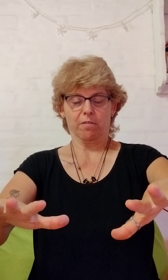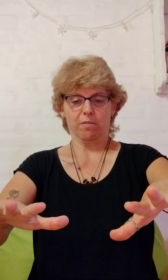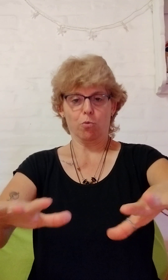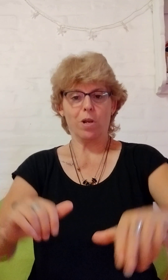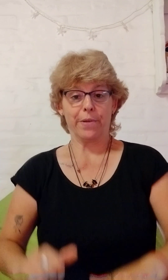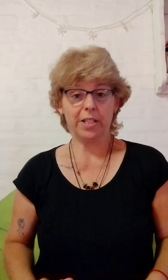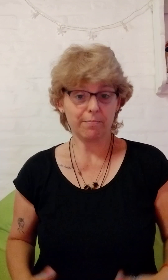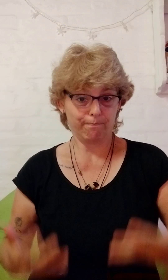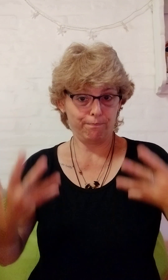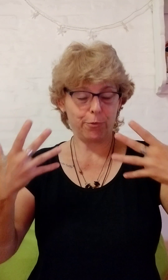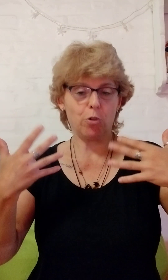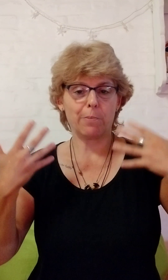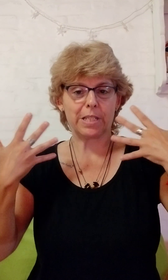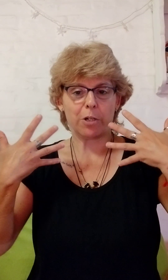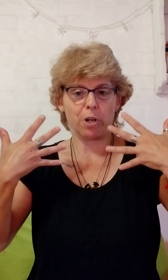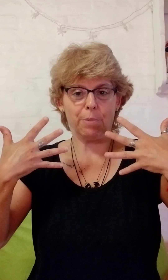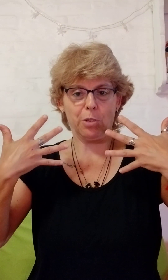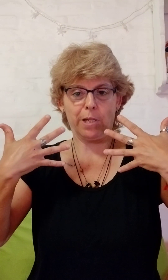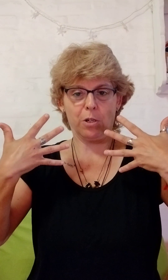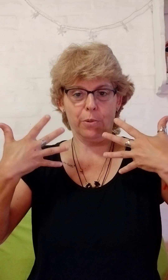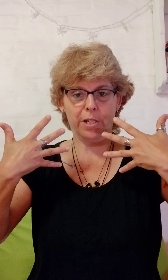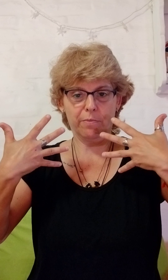Una vez. Yo lo que pasa es que lo repito para que lo vean.